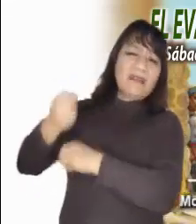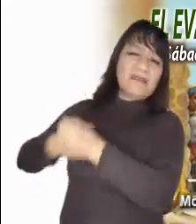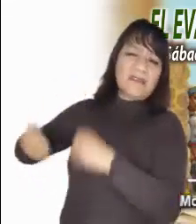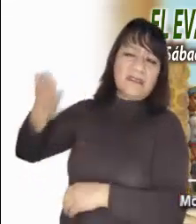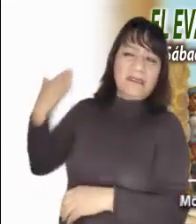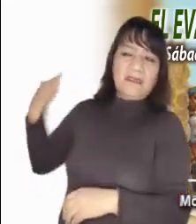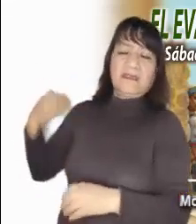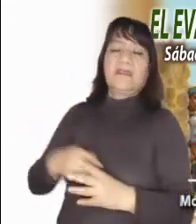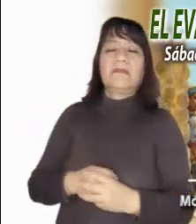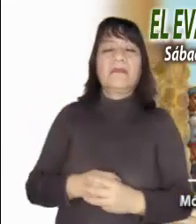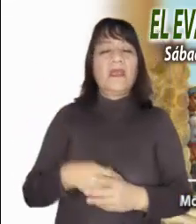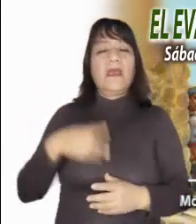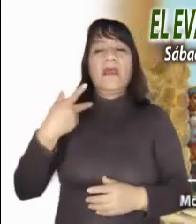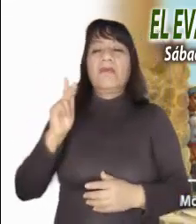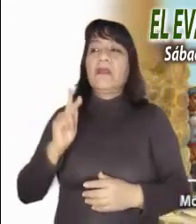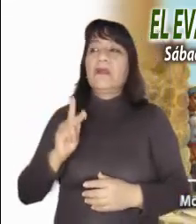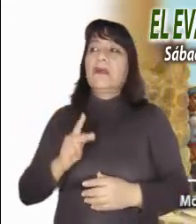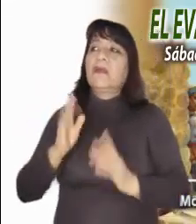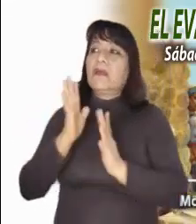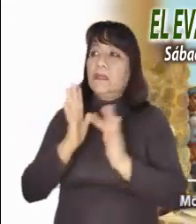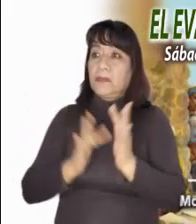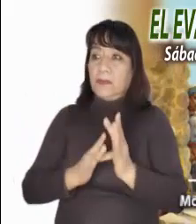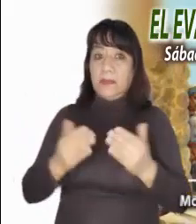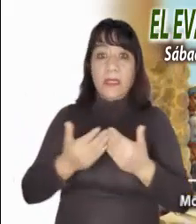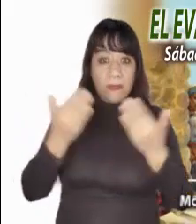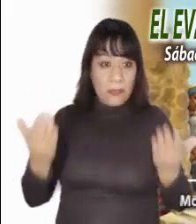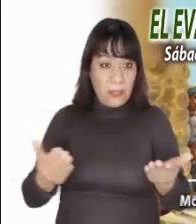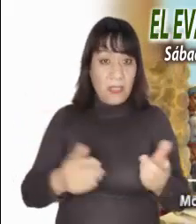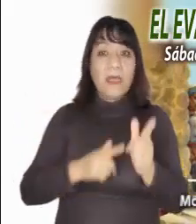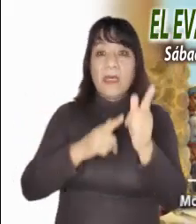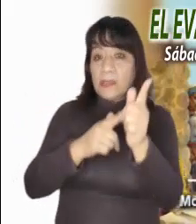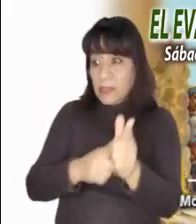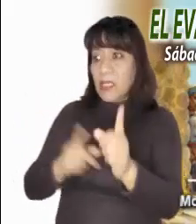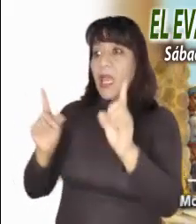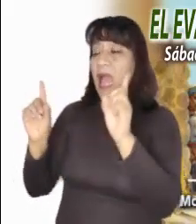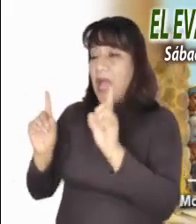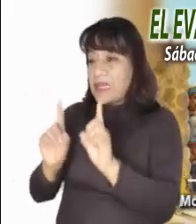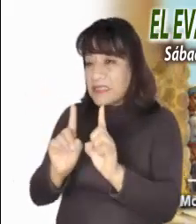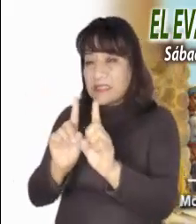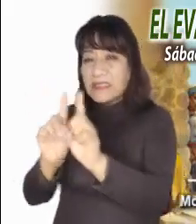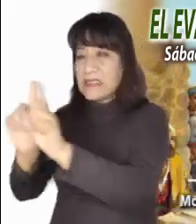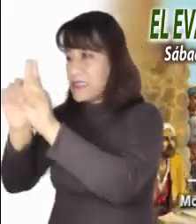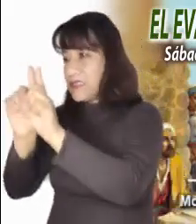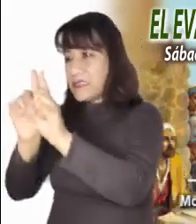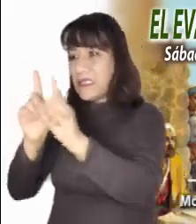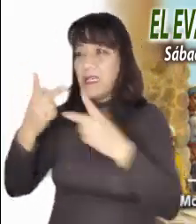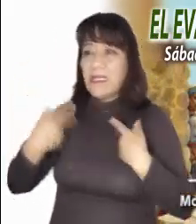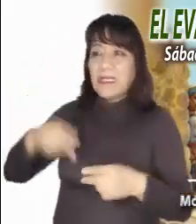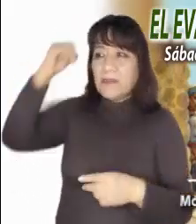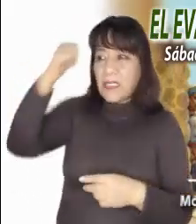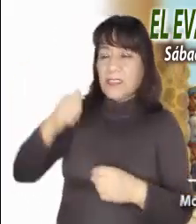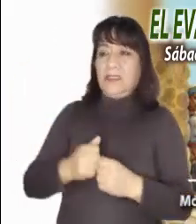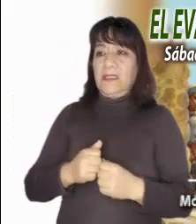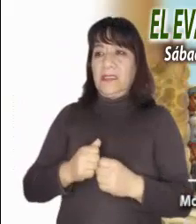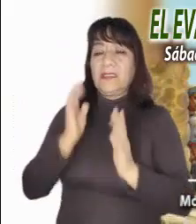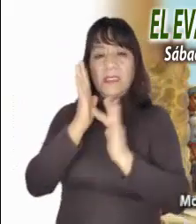Pero Jesús hoy sigue acercándose a los pecadores y sigue haciendo de los